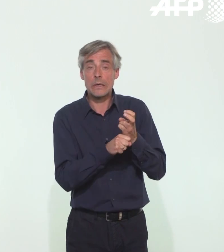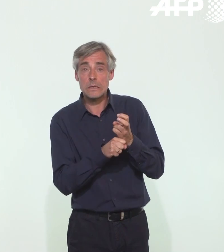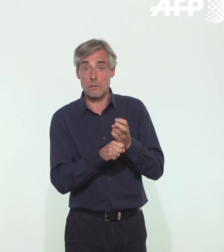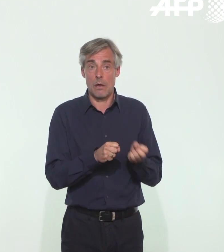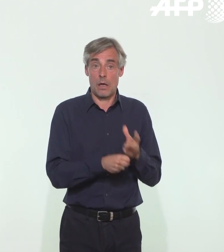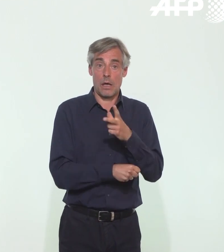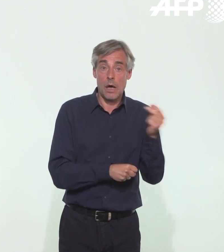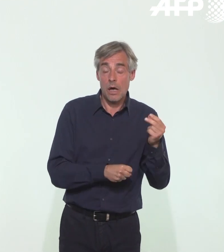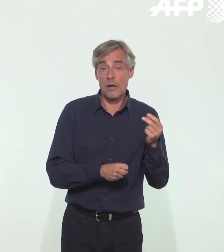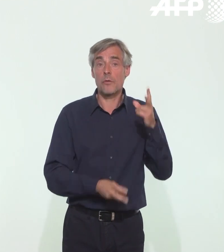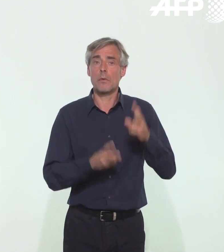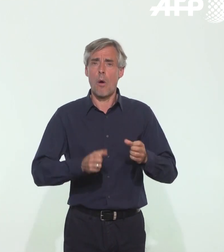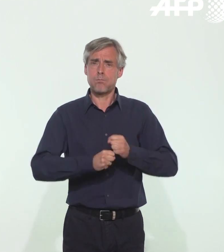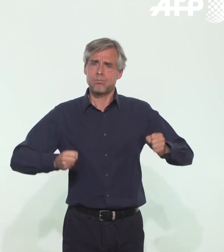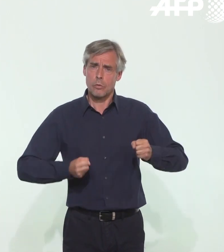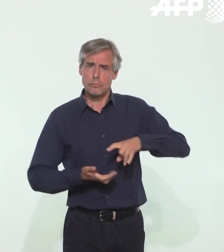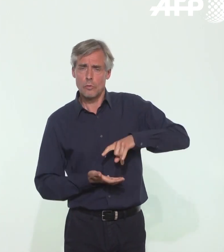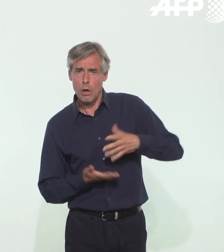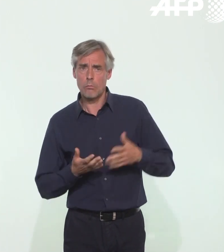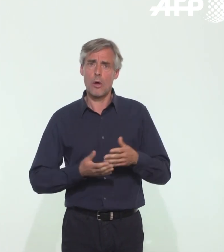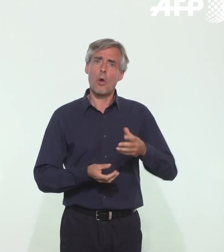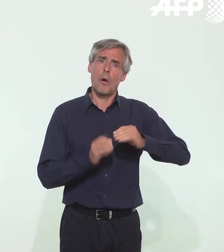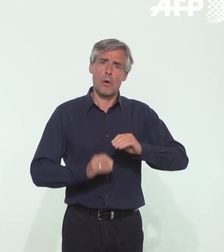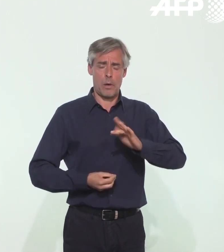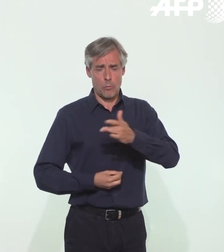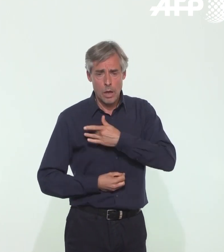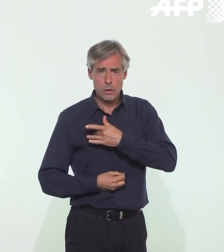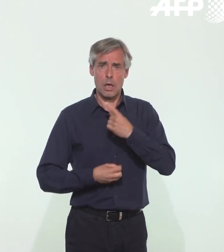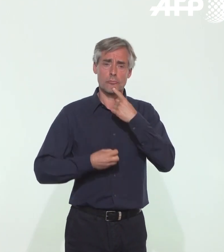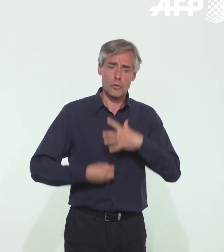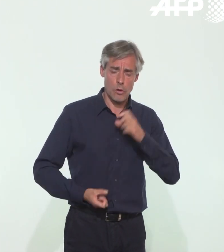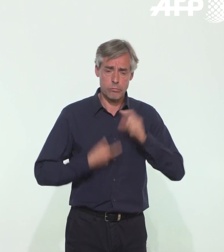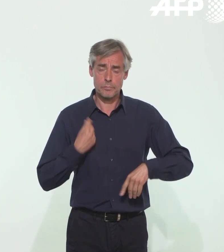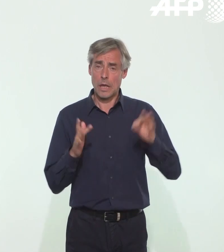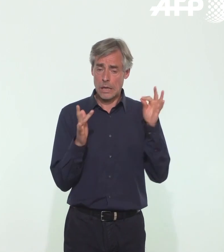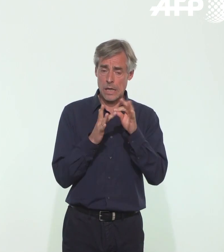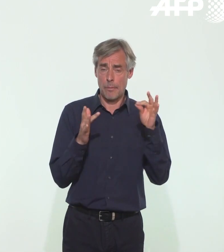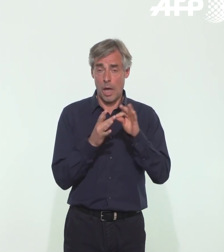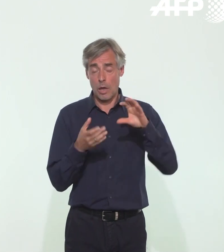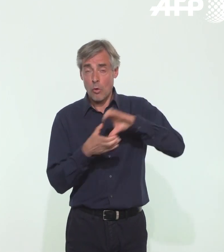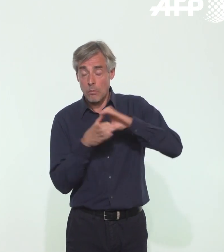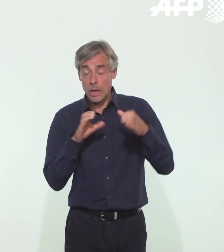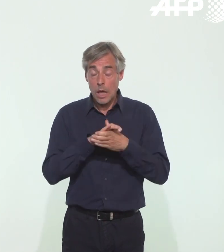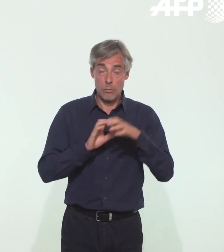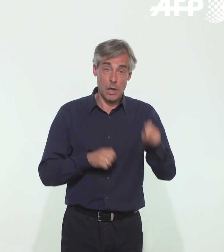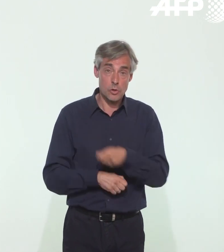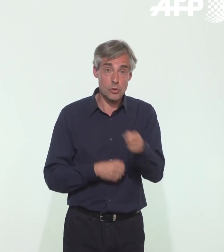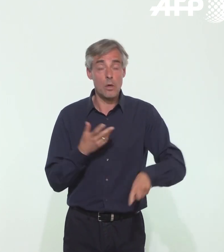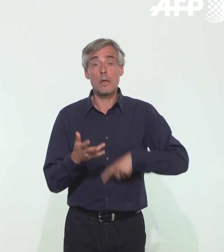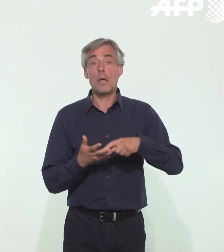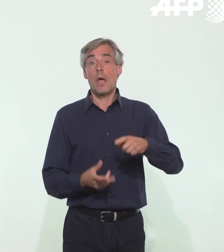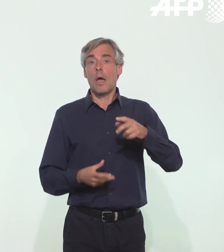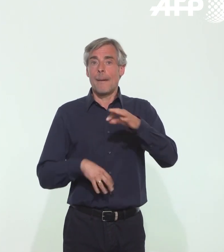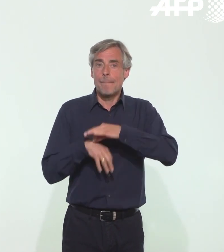grave, obésité, antécédents cardiovasculaires, diabète, notamment compliqué, décompensé, maladies